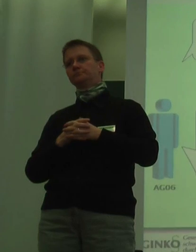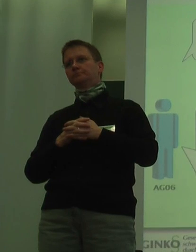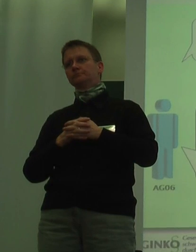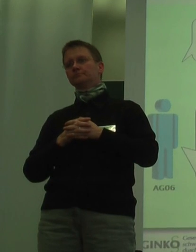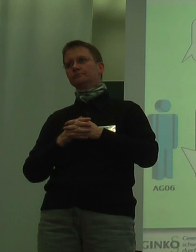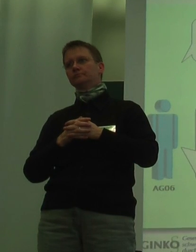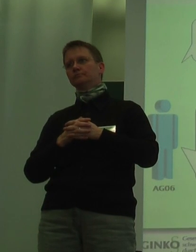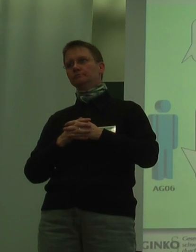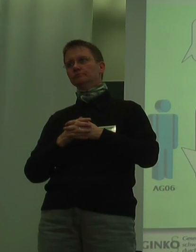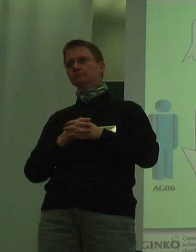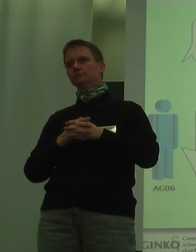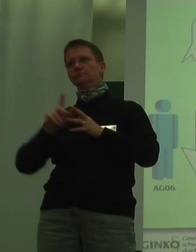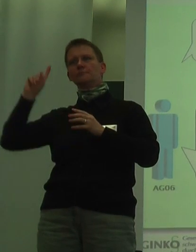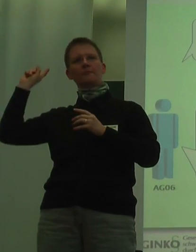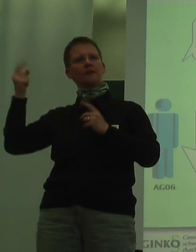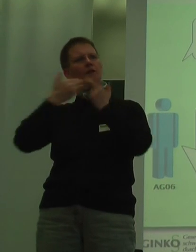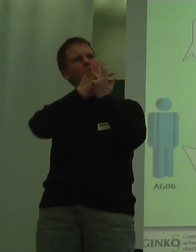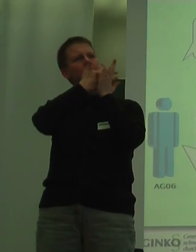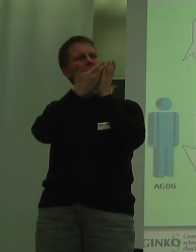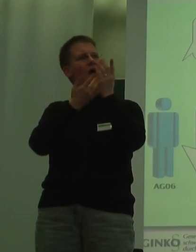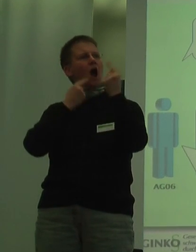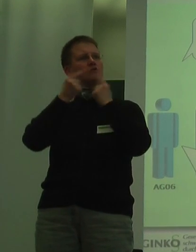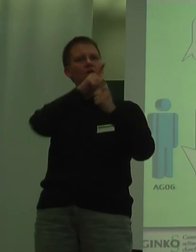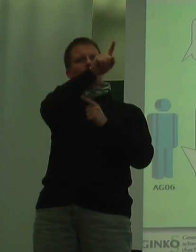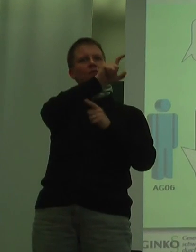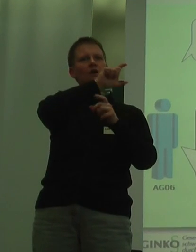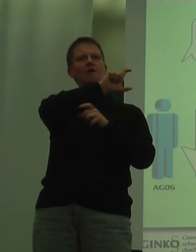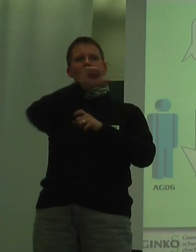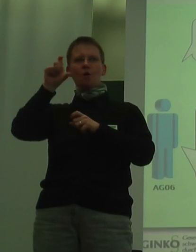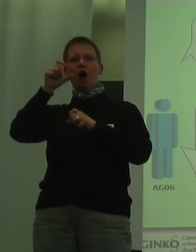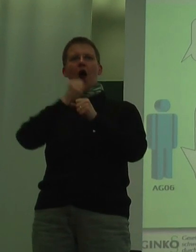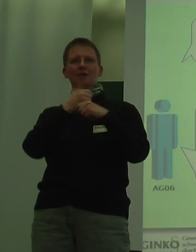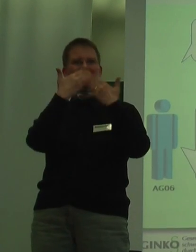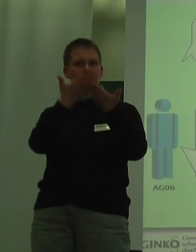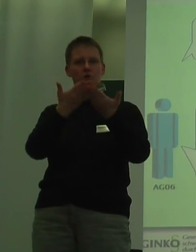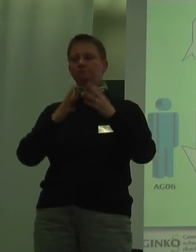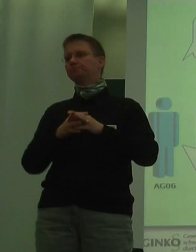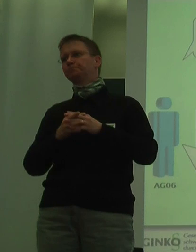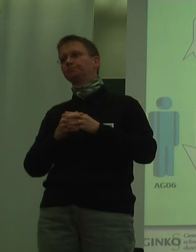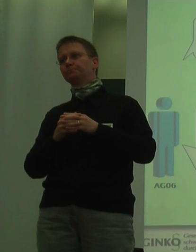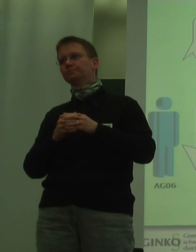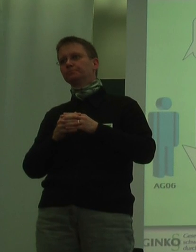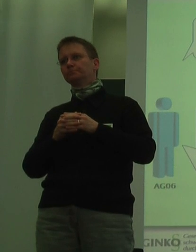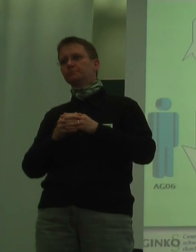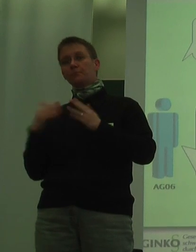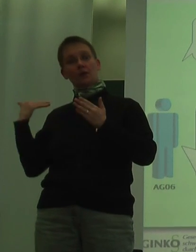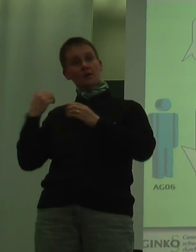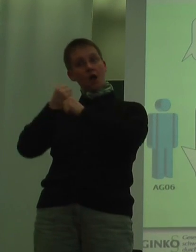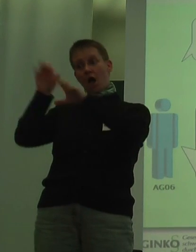Ja, auch hier wieder mehrere Aussagen der Arbeitgeber. Insofern die Arbeitnehmer bei Fortbildung